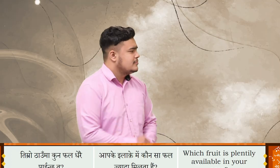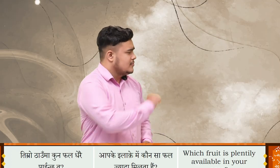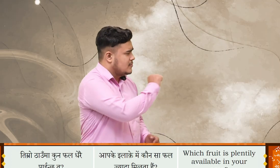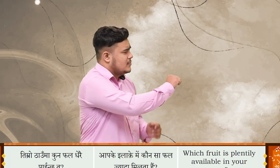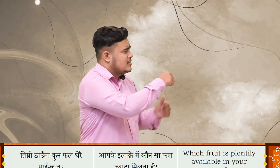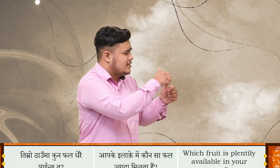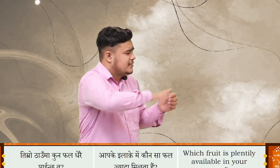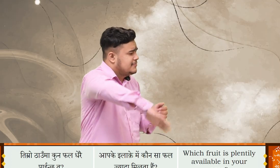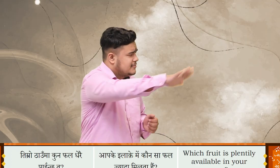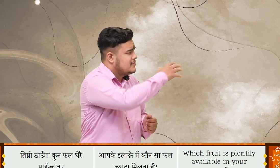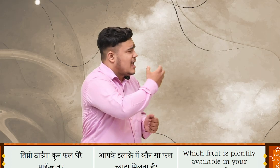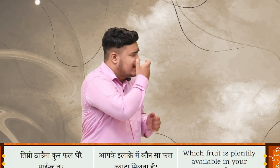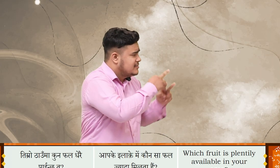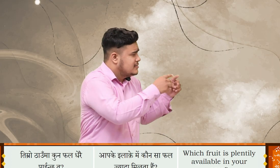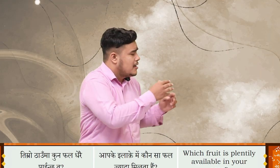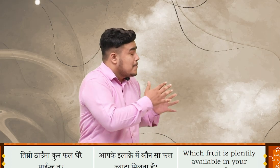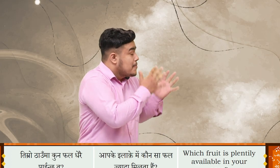तिम्रो ठाव मा कुन फल धेरे पाई छाता?